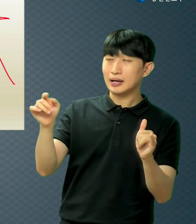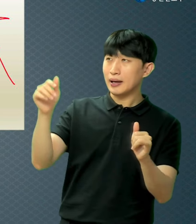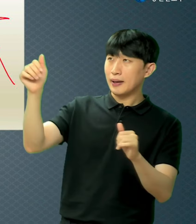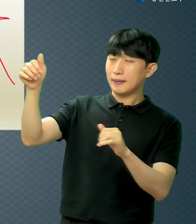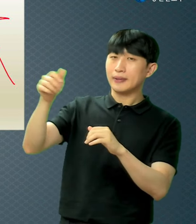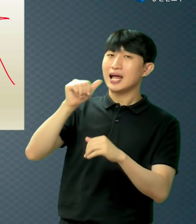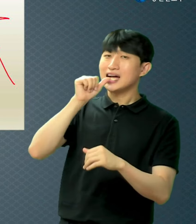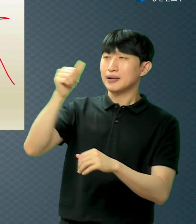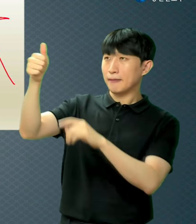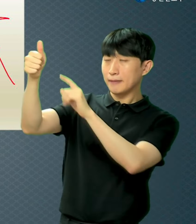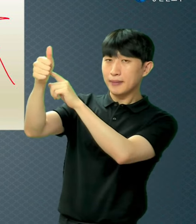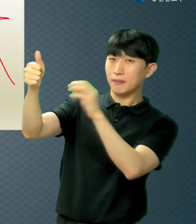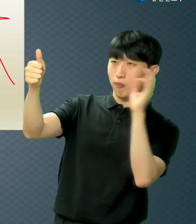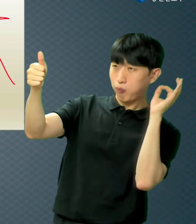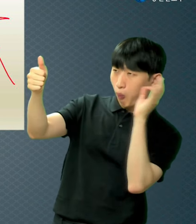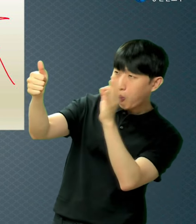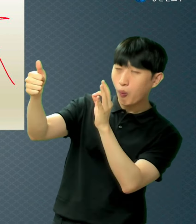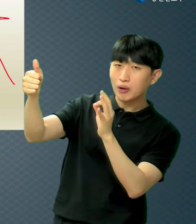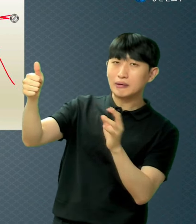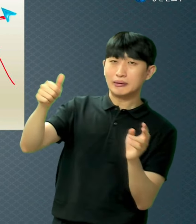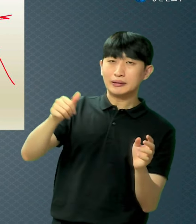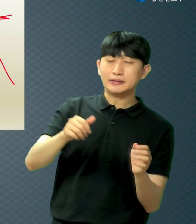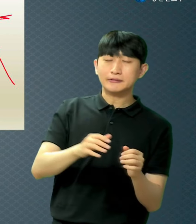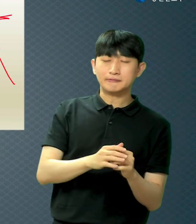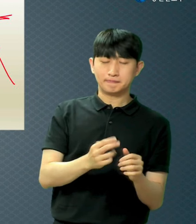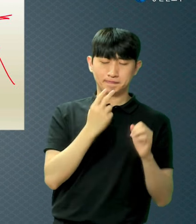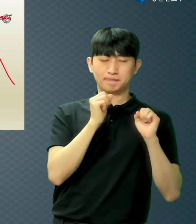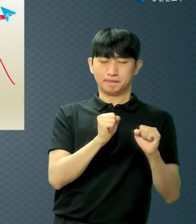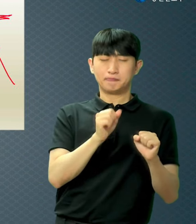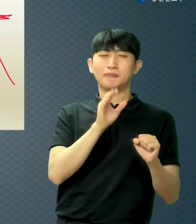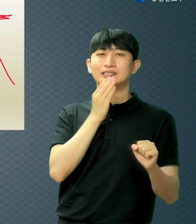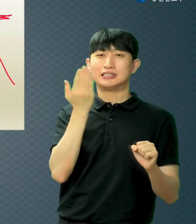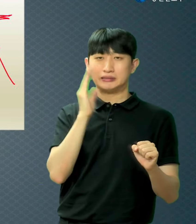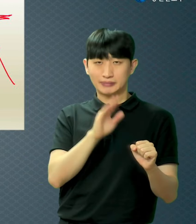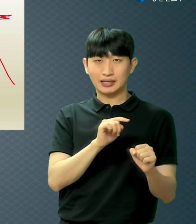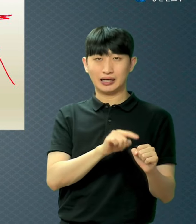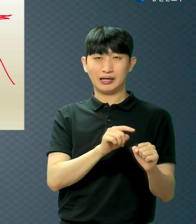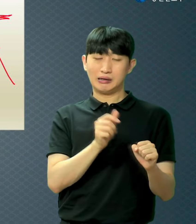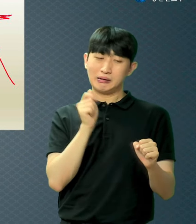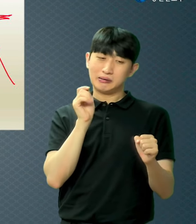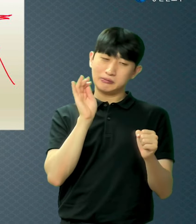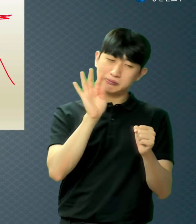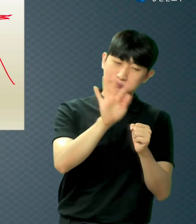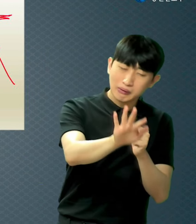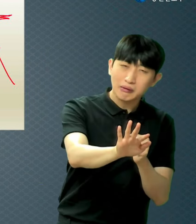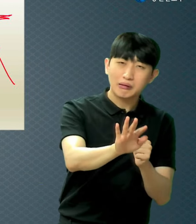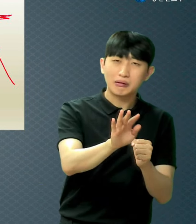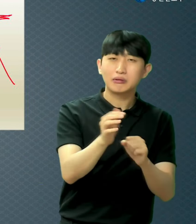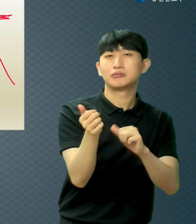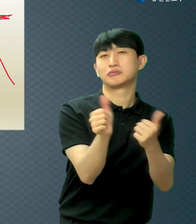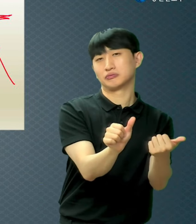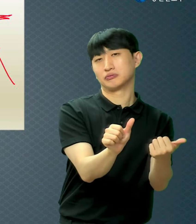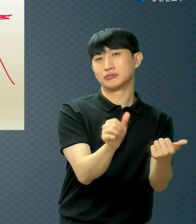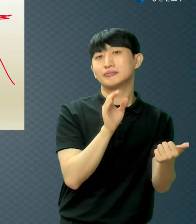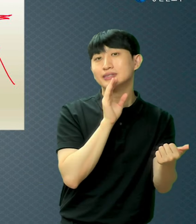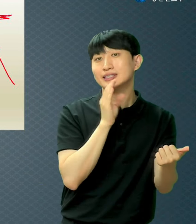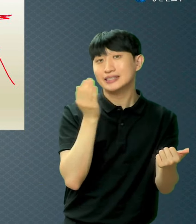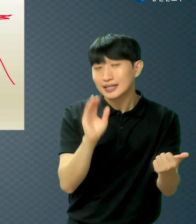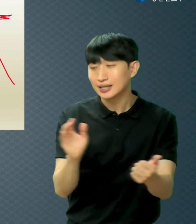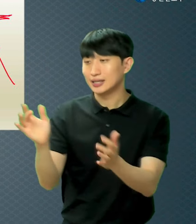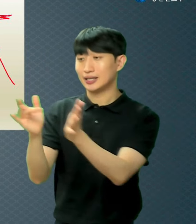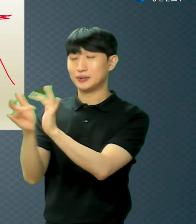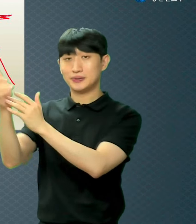죽었어요 그런데 예수님께서 주시려고 하는 것은 예수님이 십자가에서 죄를 영원히